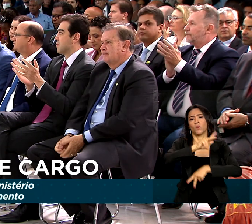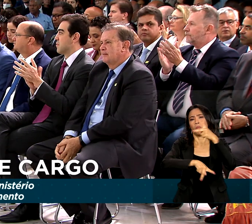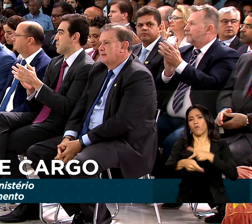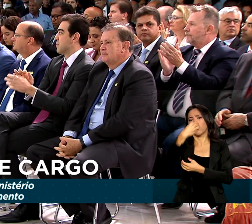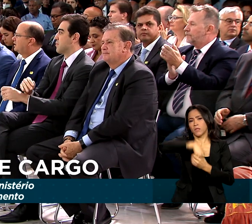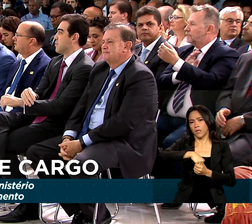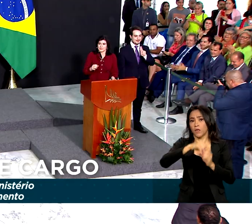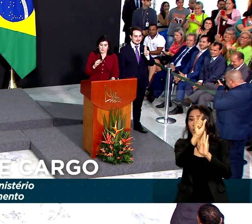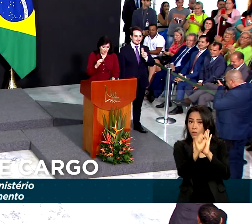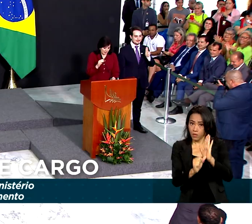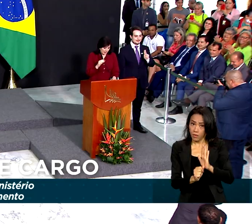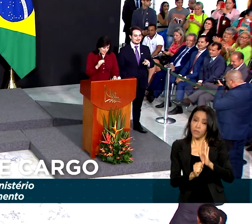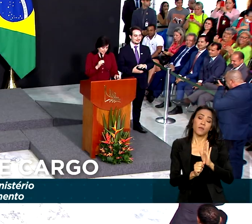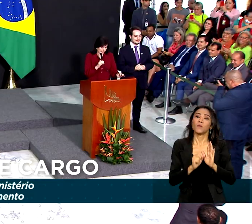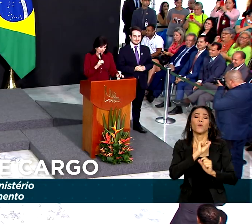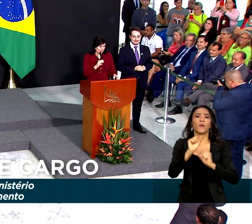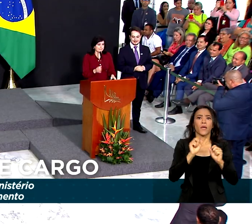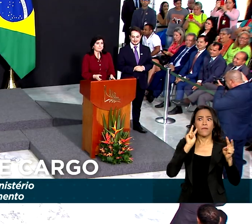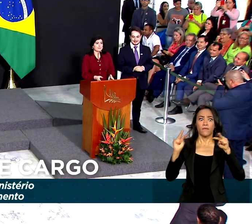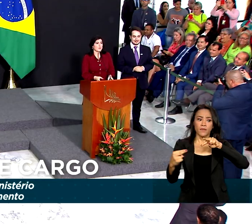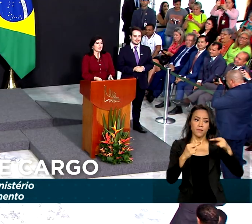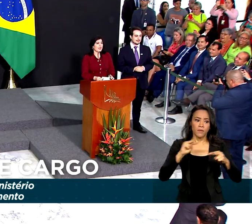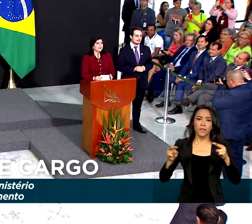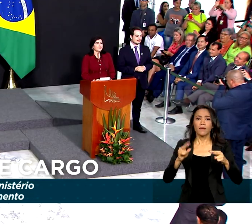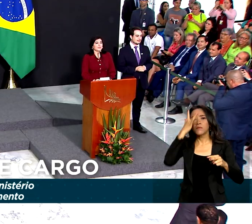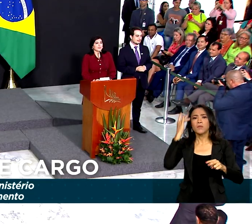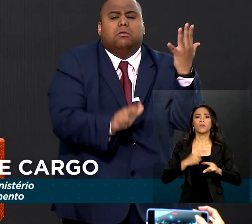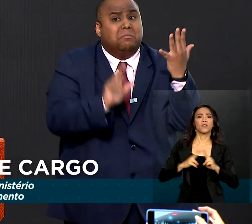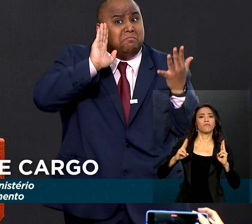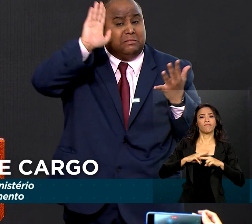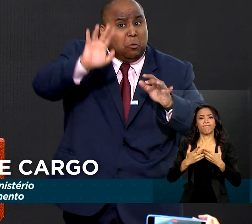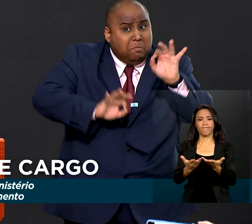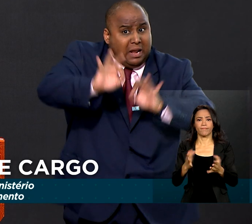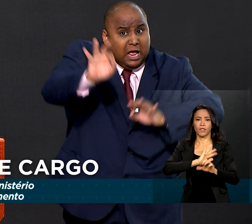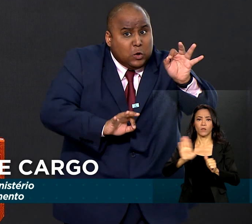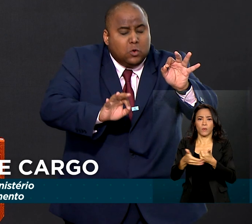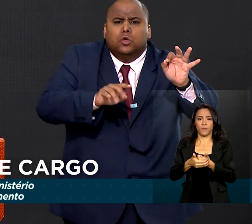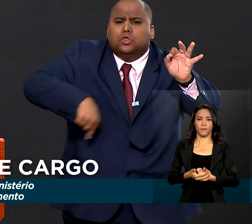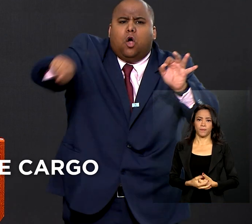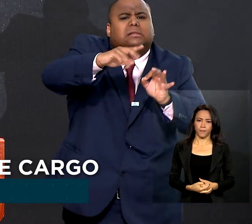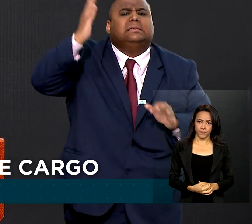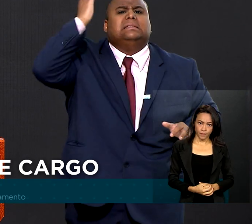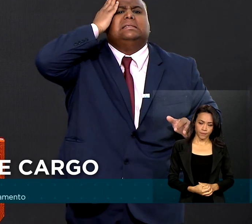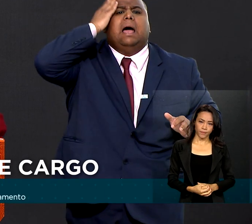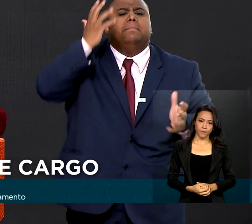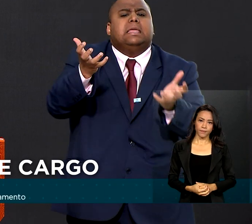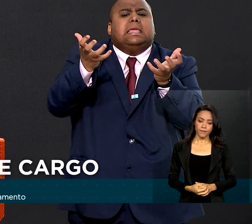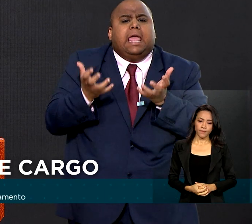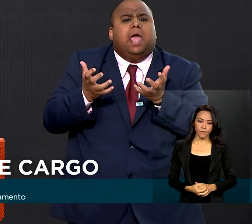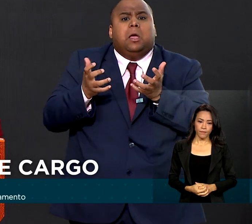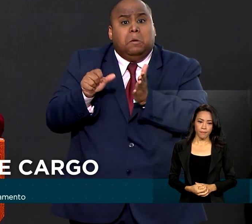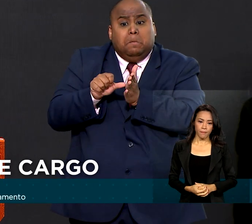no orçamento público, dando visibilidade aos invisíveis. Nós teremos e saberemos o que queremos fazer